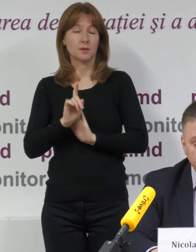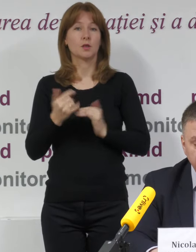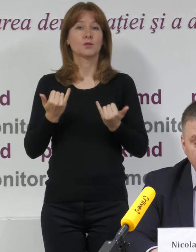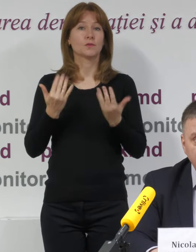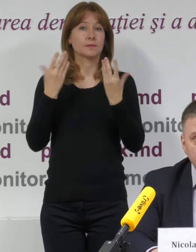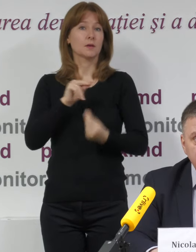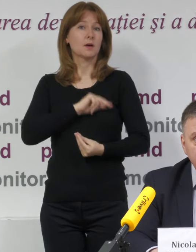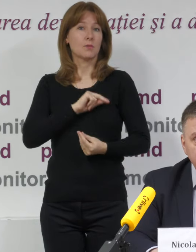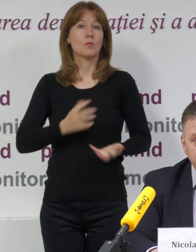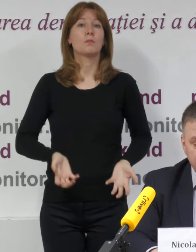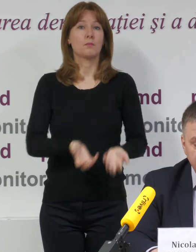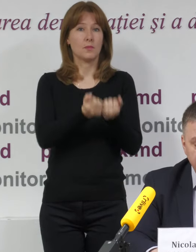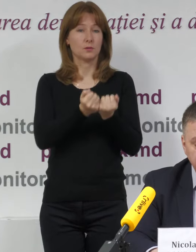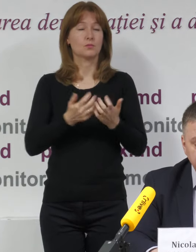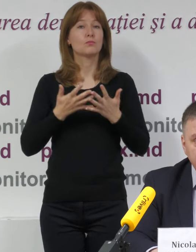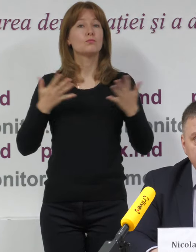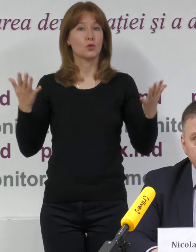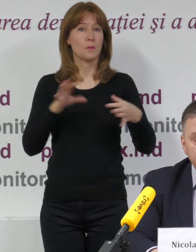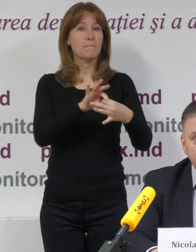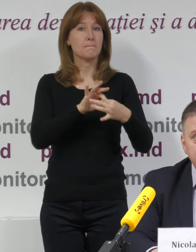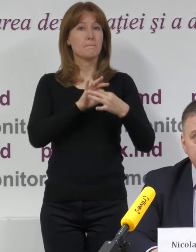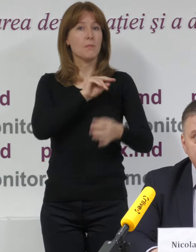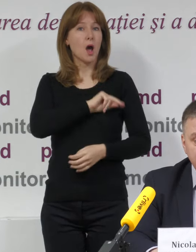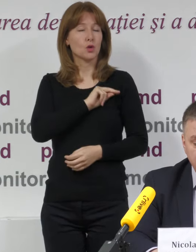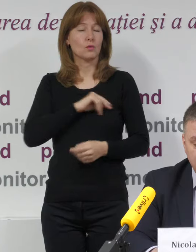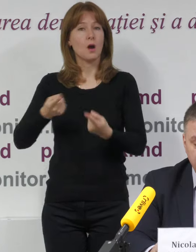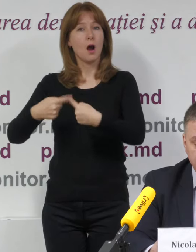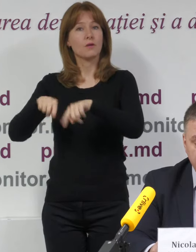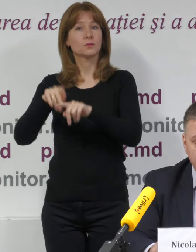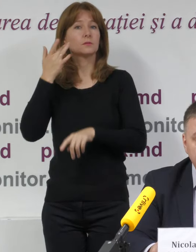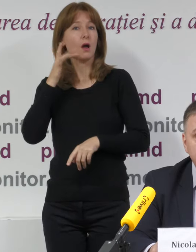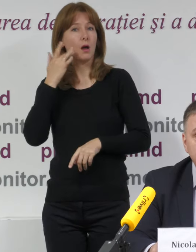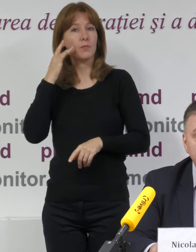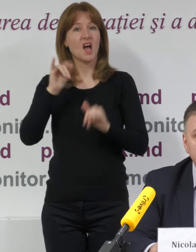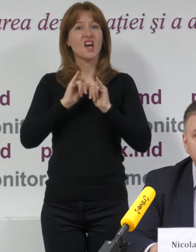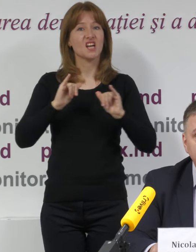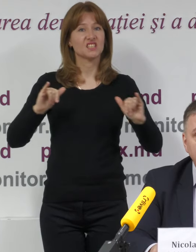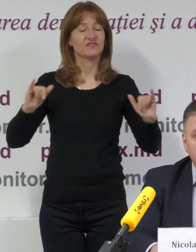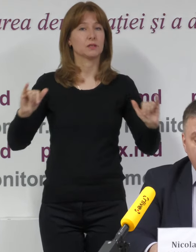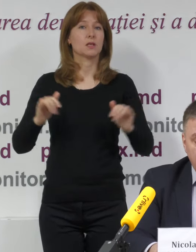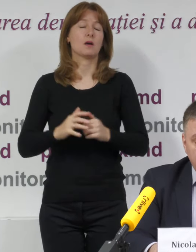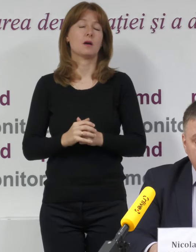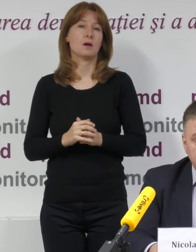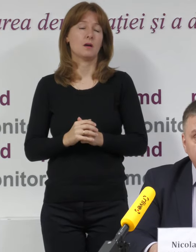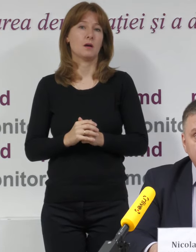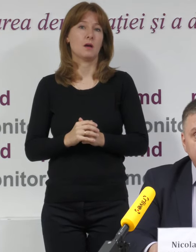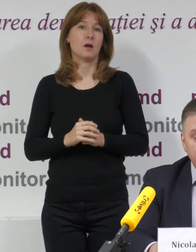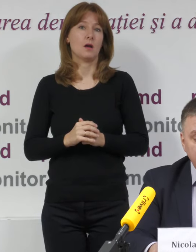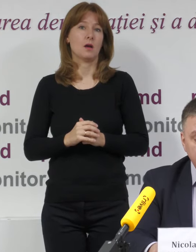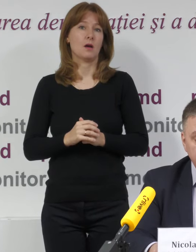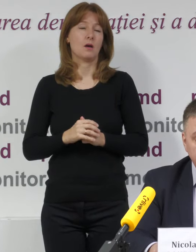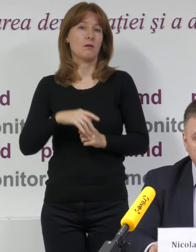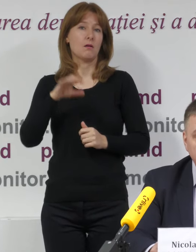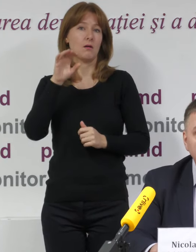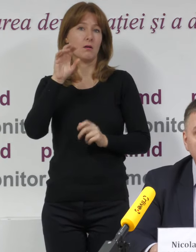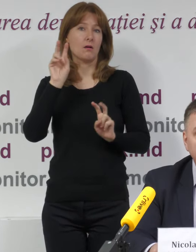susținută de mai mulți parteneri. Este vorba de Agenția Statelor Unite pentru Dizvoltare Internațională, este vorba despre